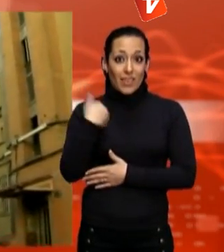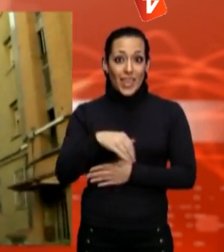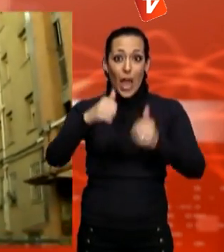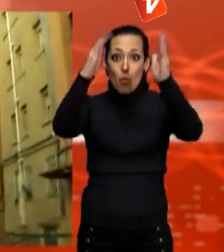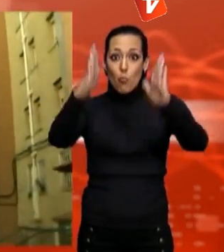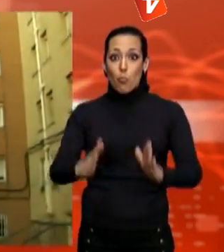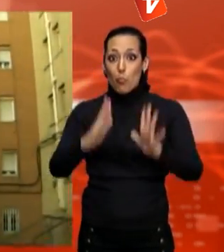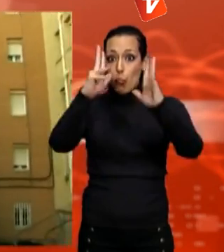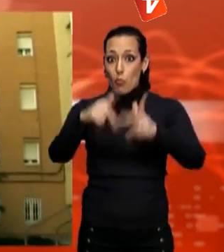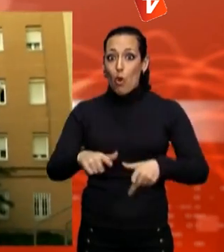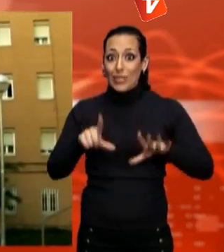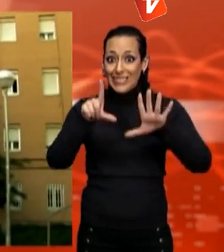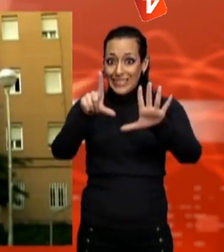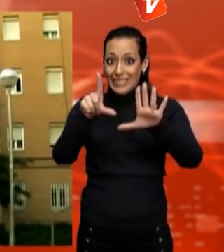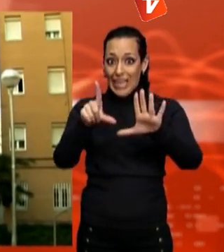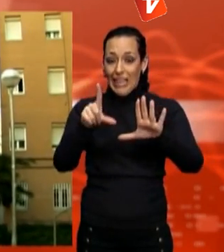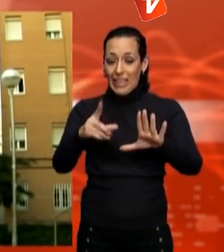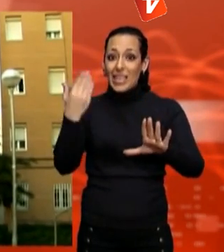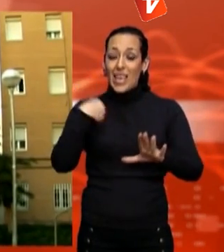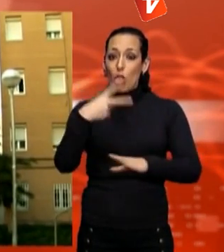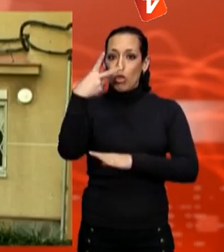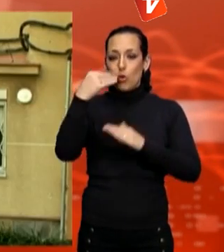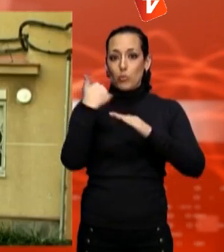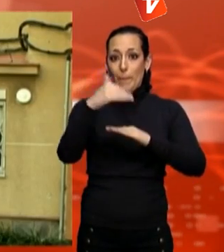aconseguit un més de termini per negociar amb Bankia.